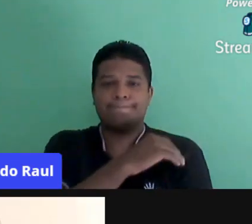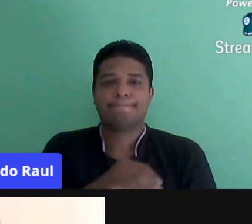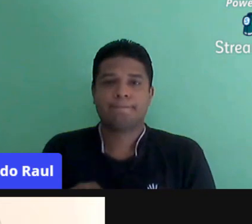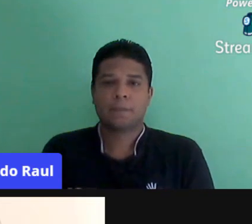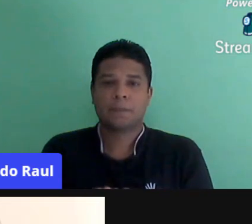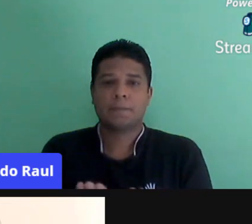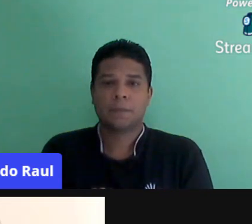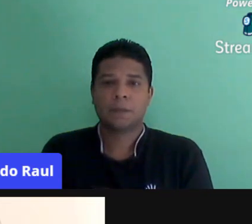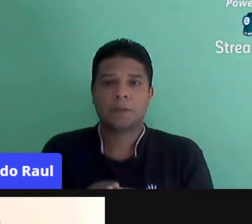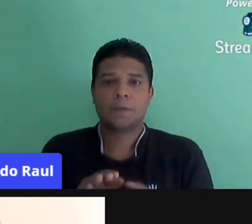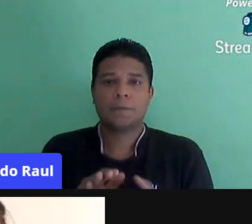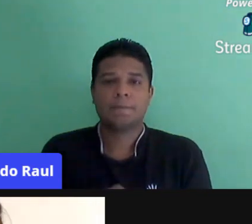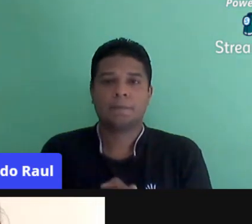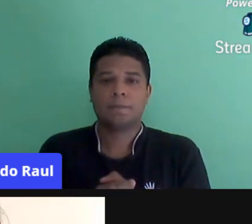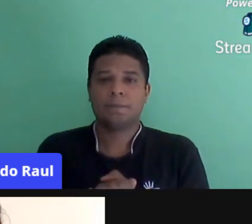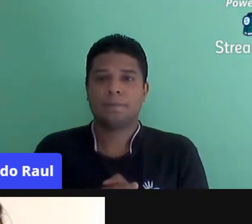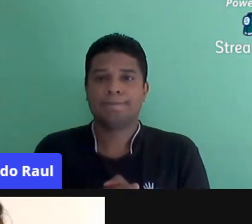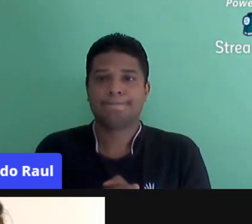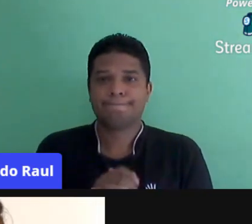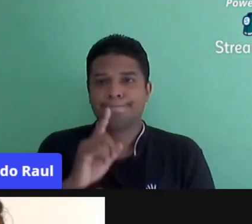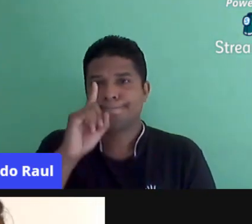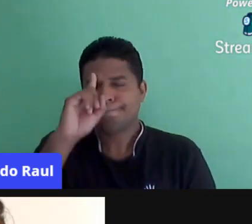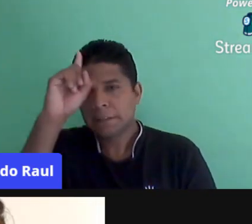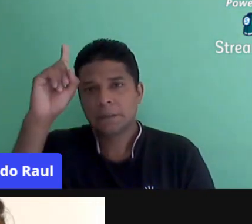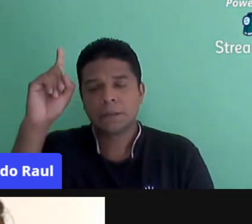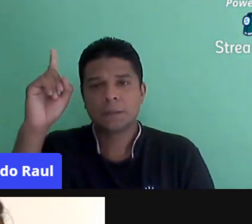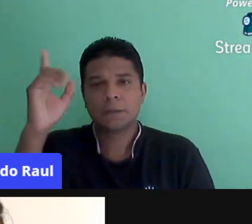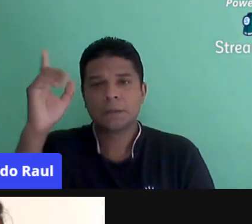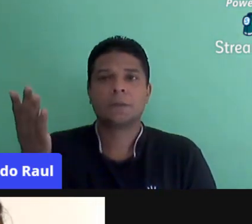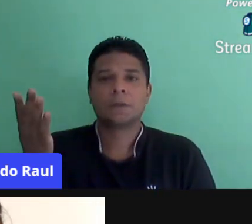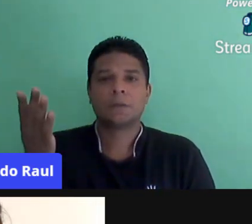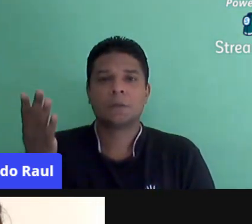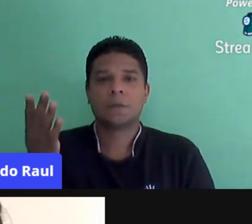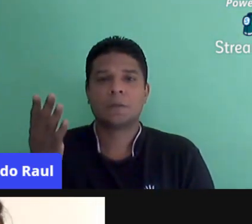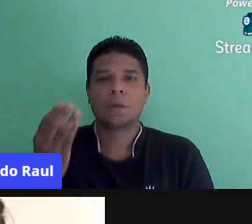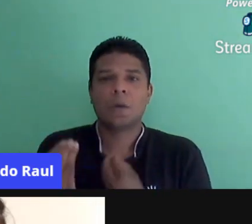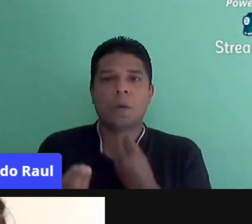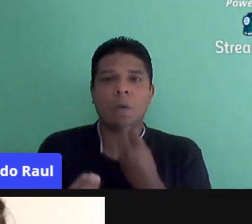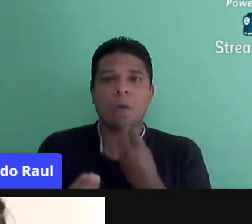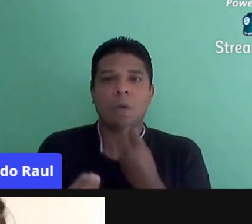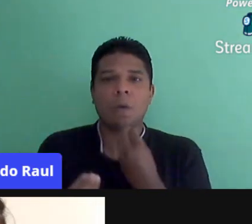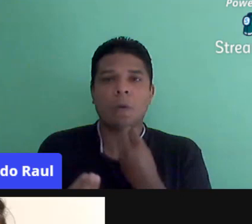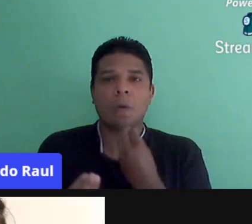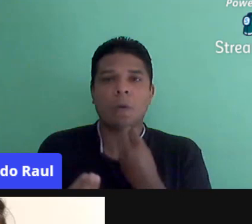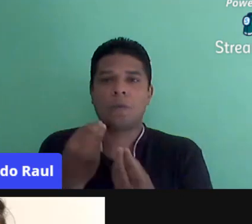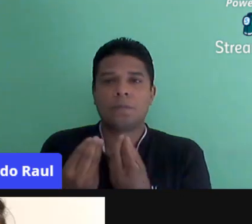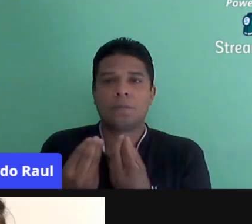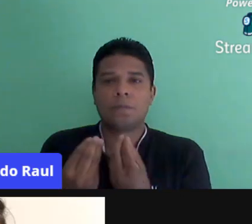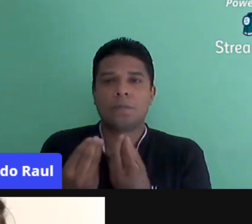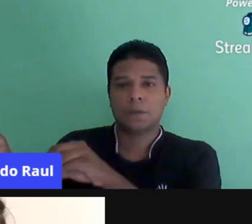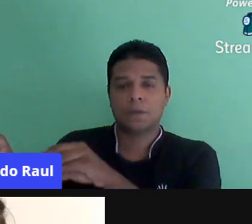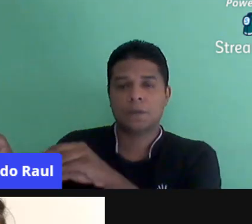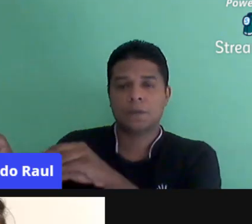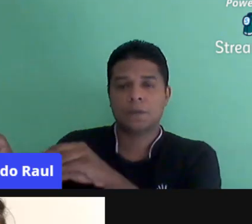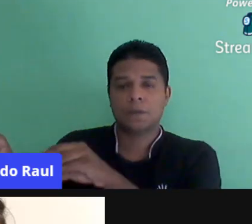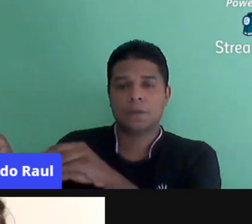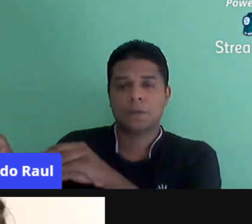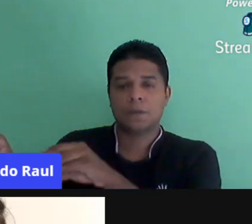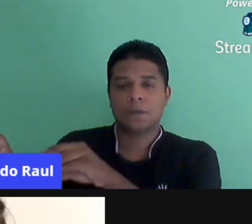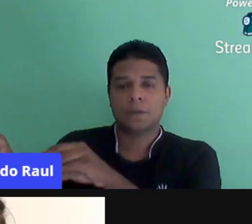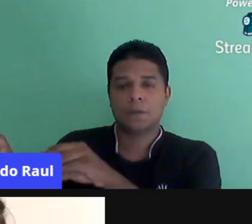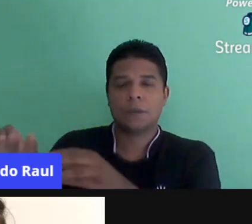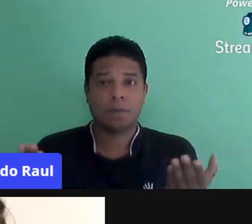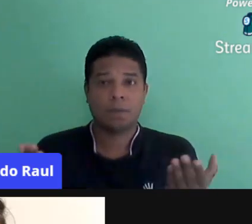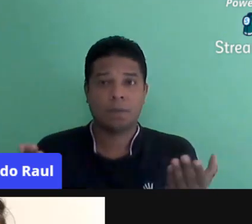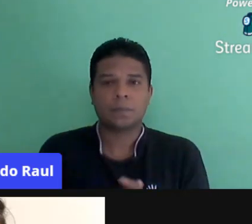levados a tomar decisões abruptas em relação ao formato do ensino. Nesse momento,